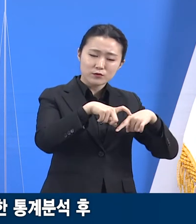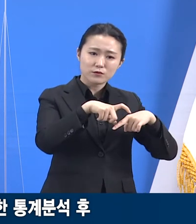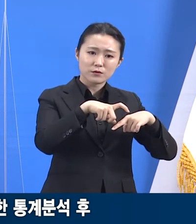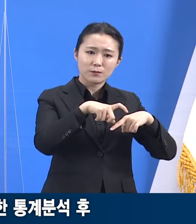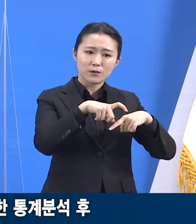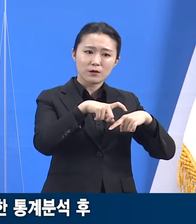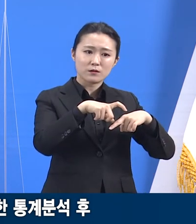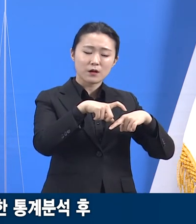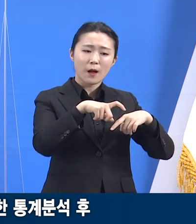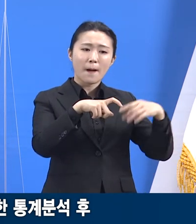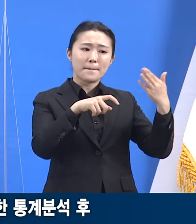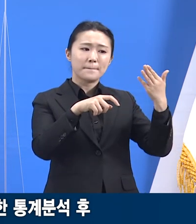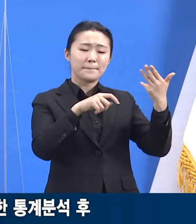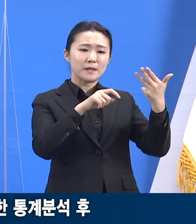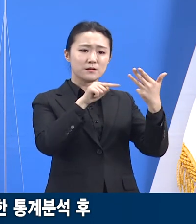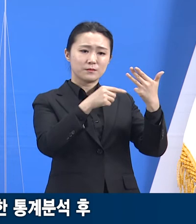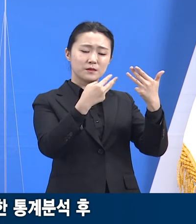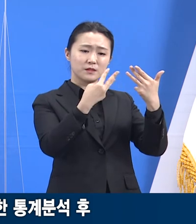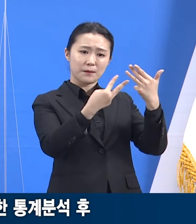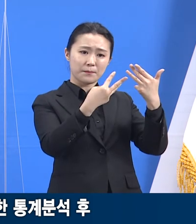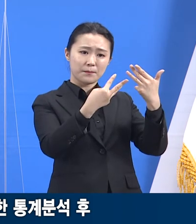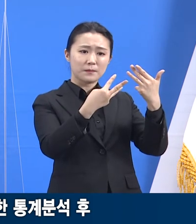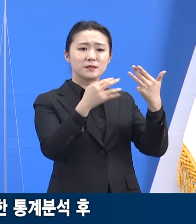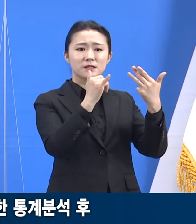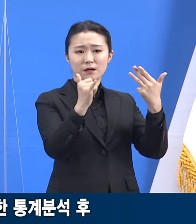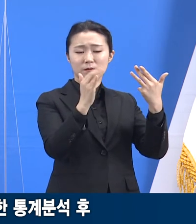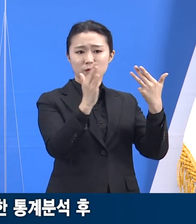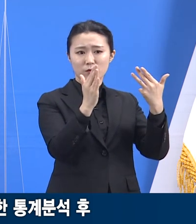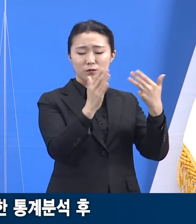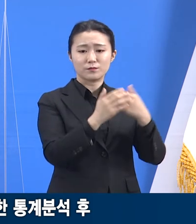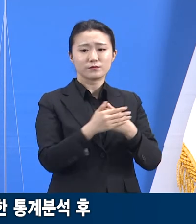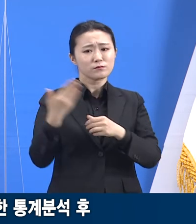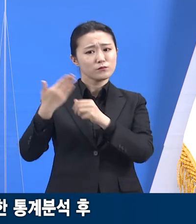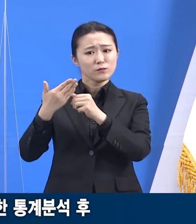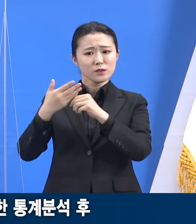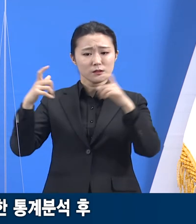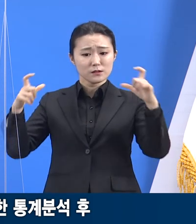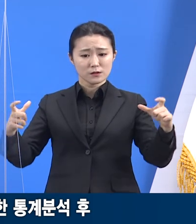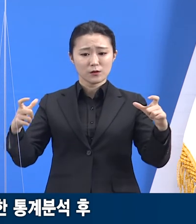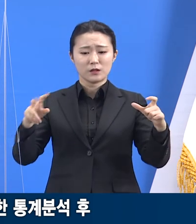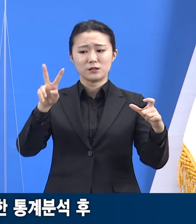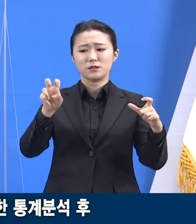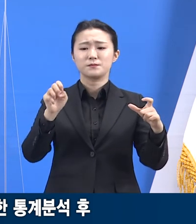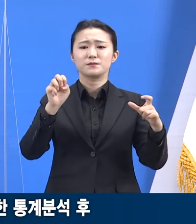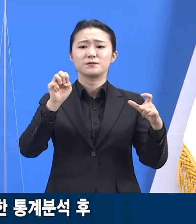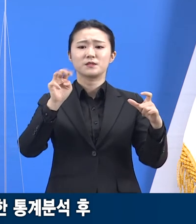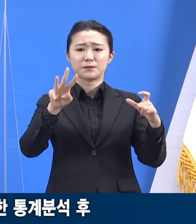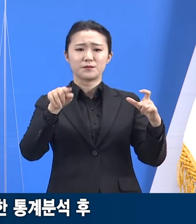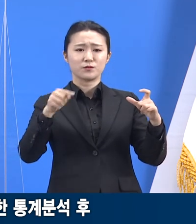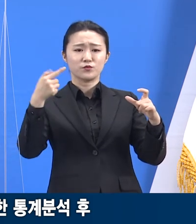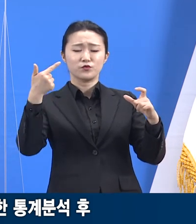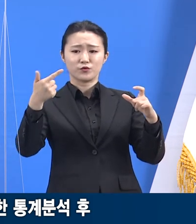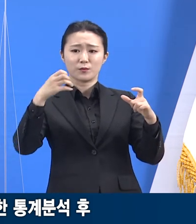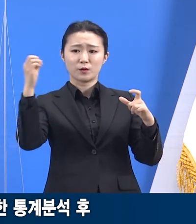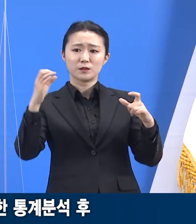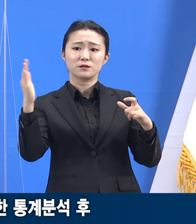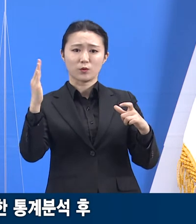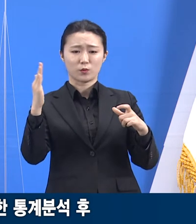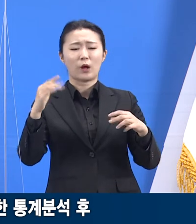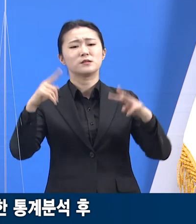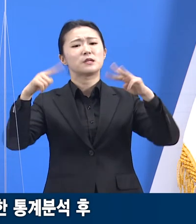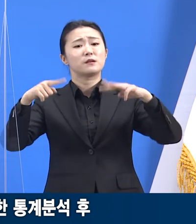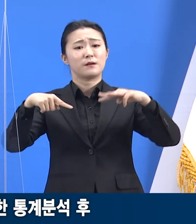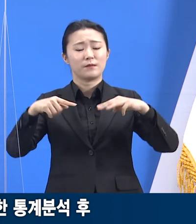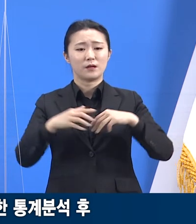8.3명이었지만 제9권역은 23.6으로 3배 가까이 높았습니다. 그 중